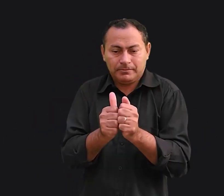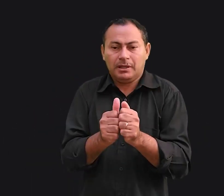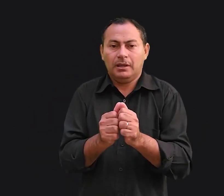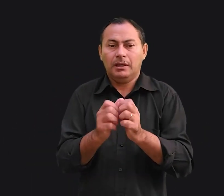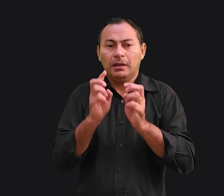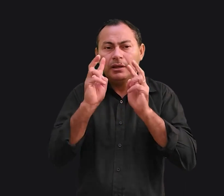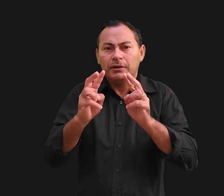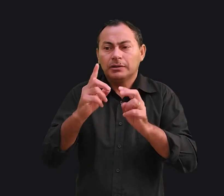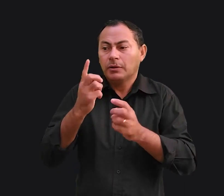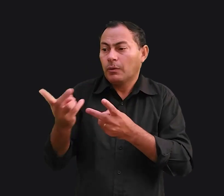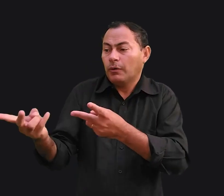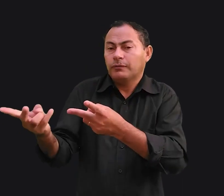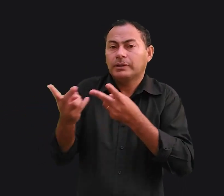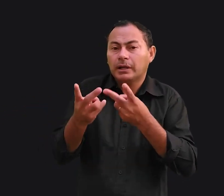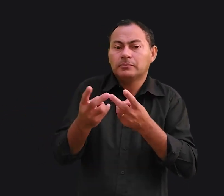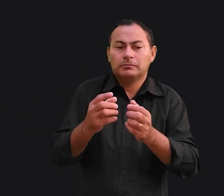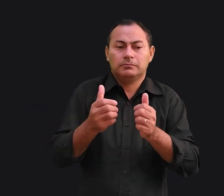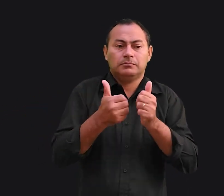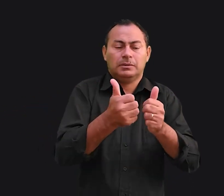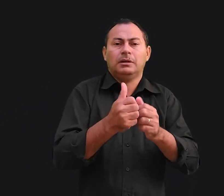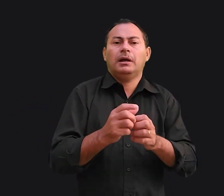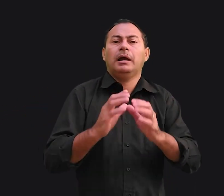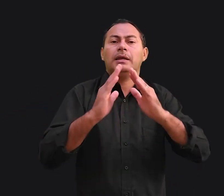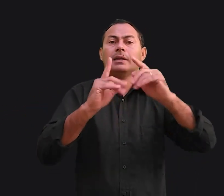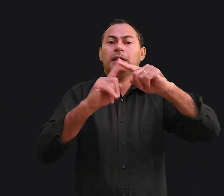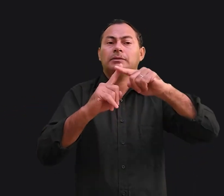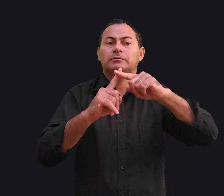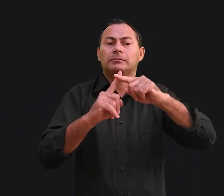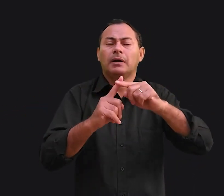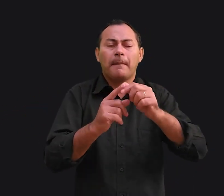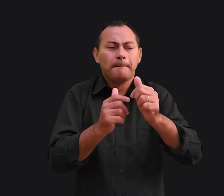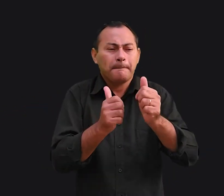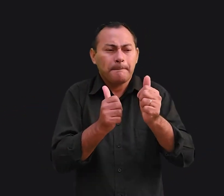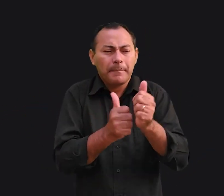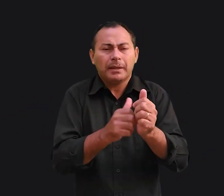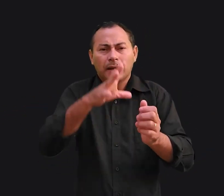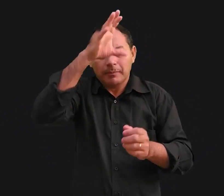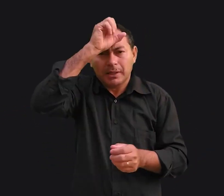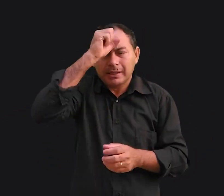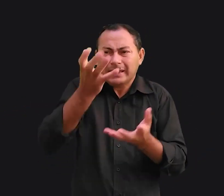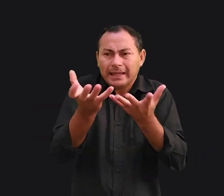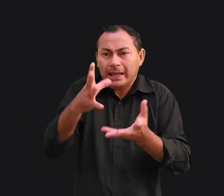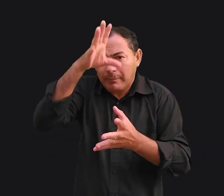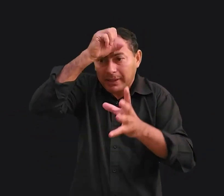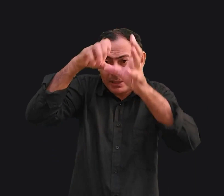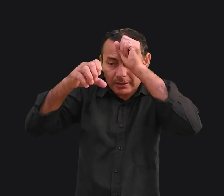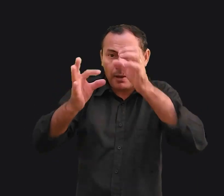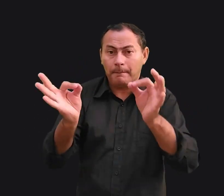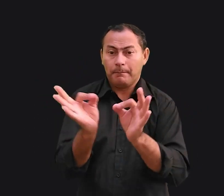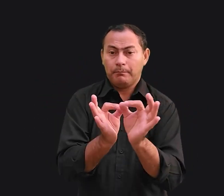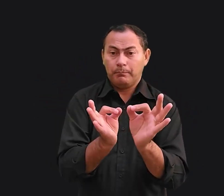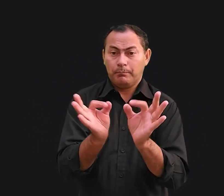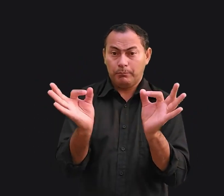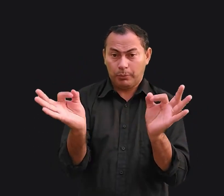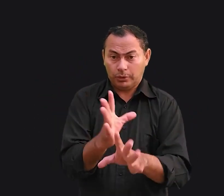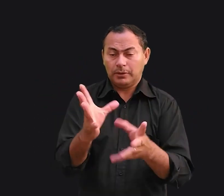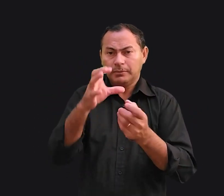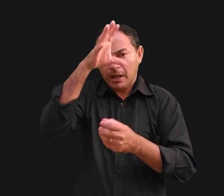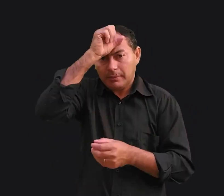verão, tínhamos convidado-o para visitar nossa igreja e estávamos prontos para aprender o que ele iria ensinar. Aprendemos que o